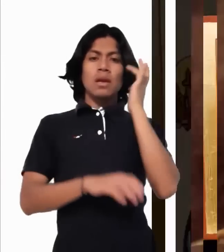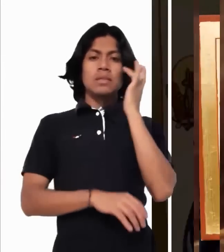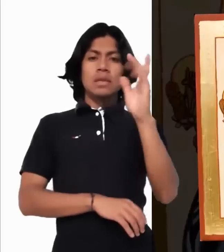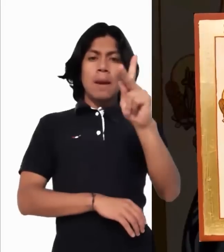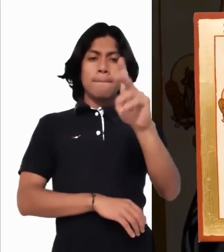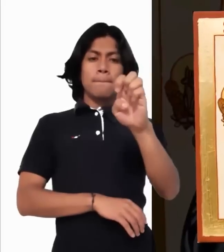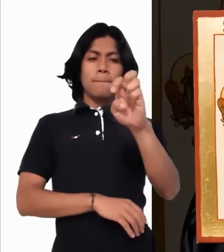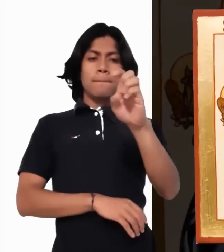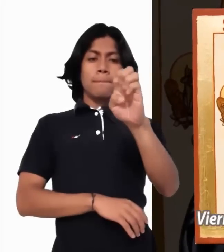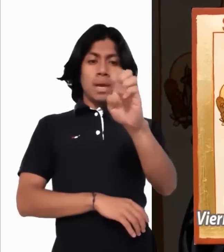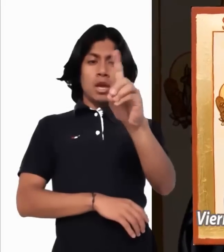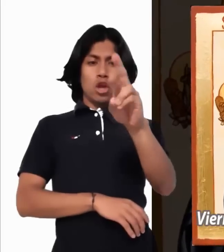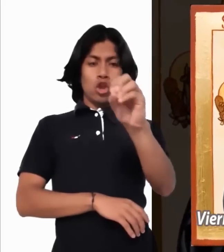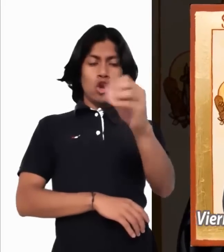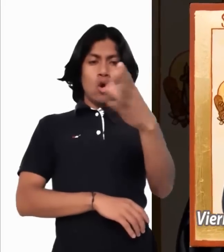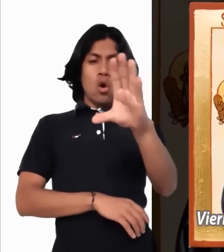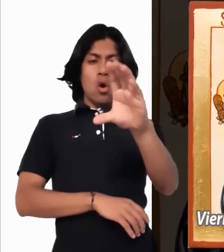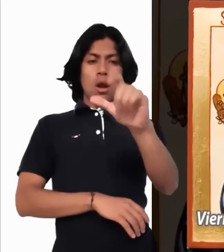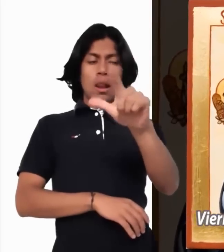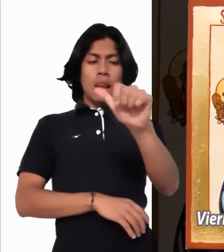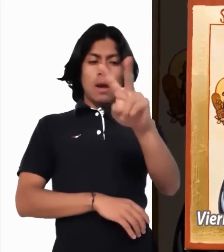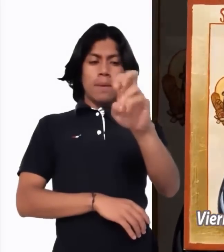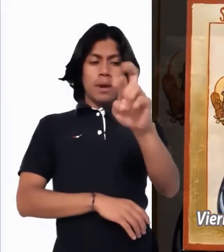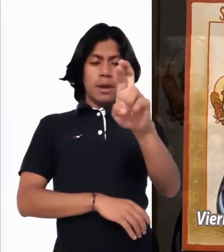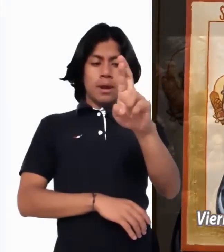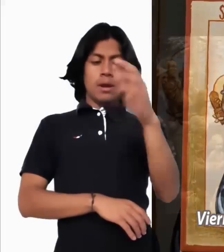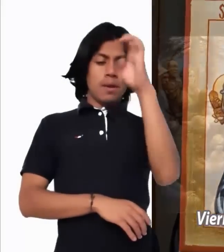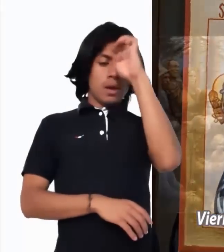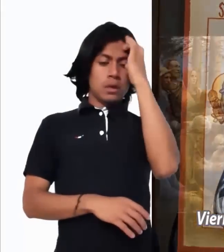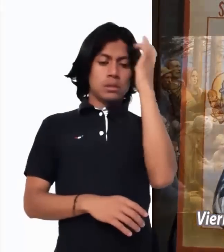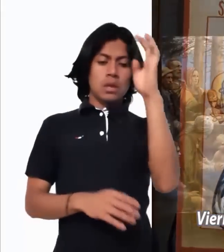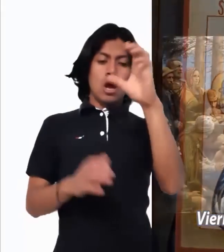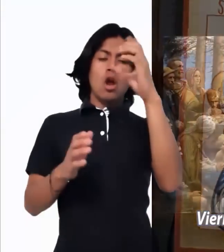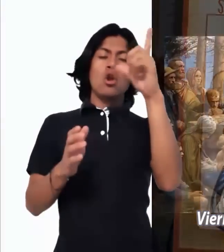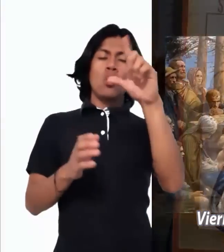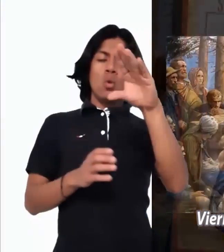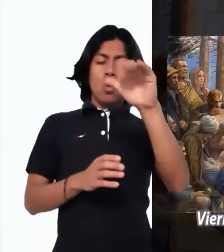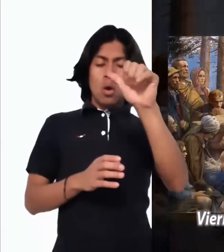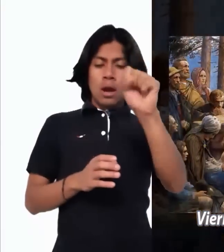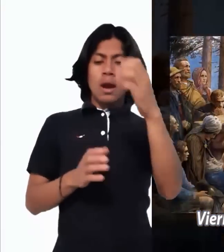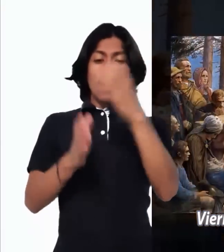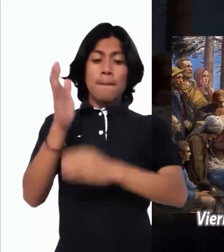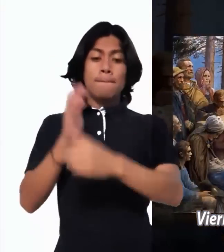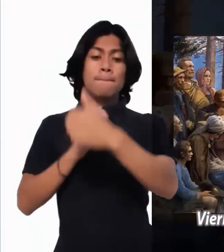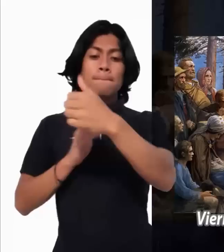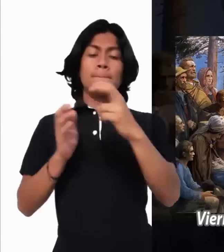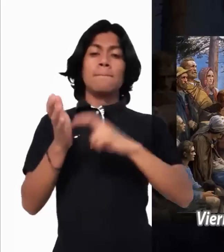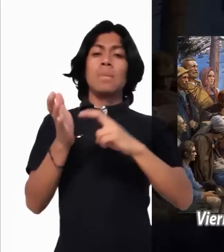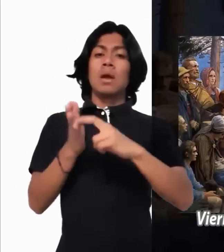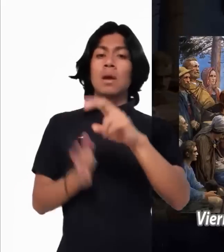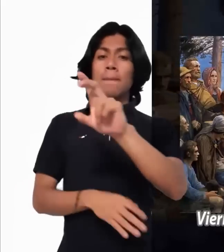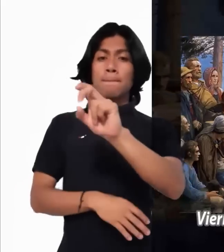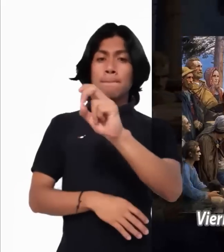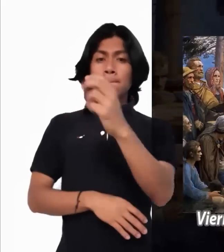capítulo 6, versículos del 39 al 42. En aquel tiempo, Jesús